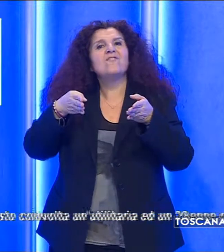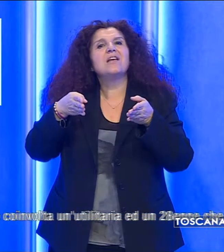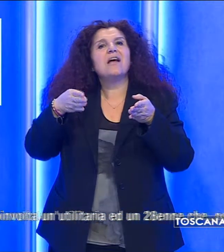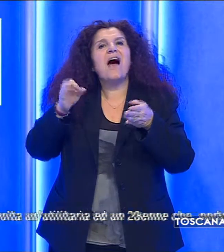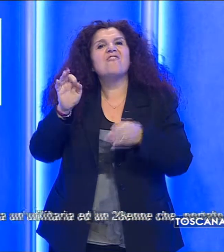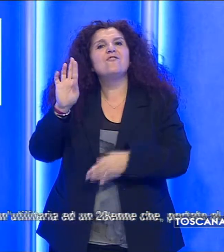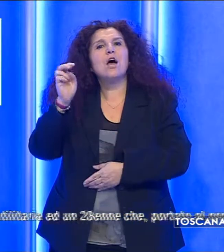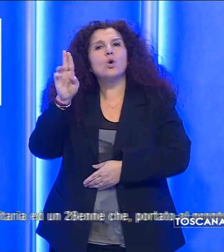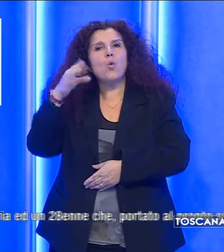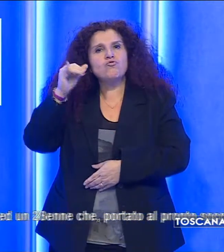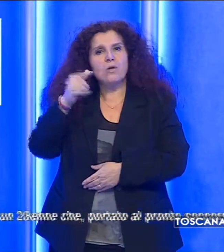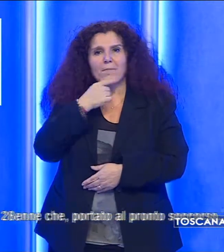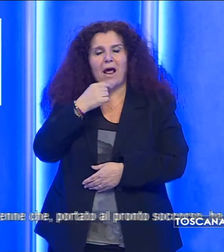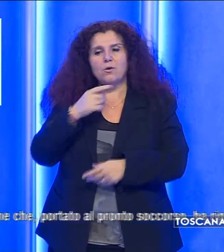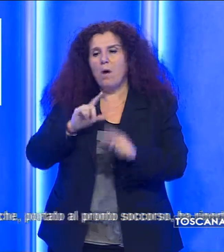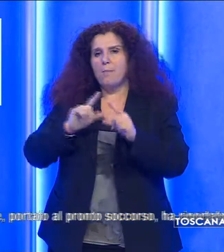a Prato.